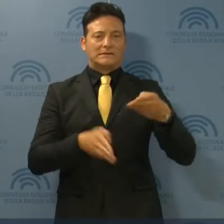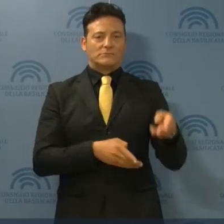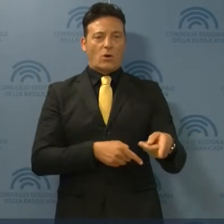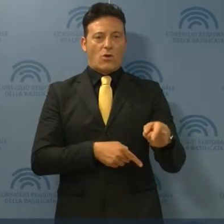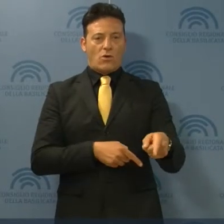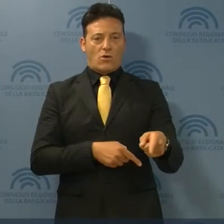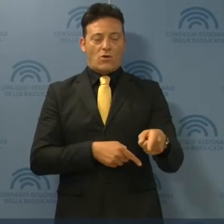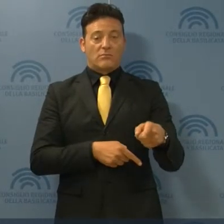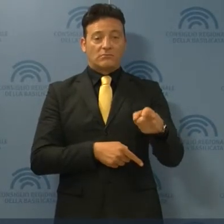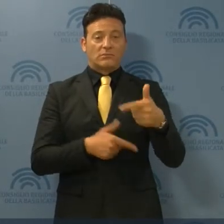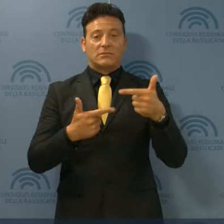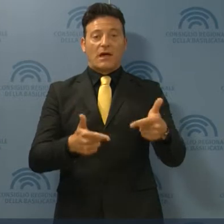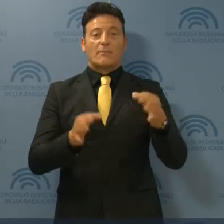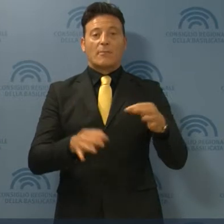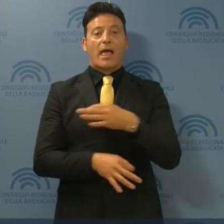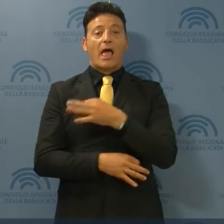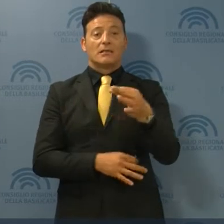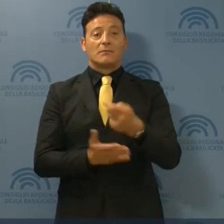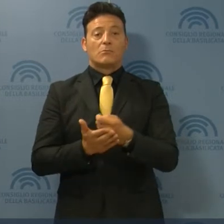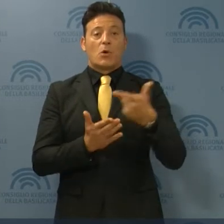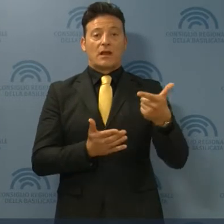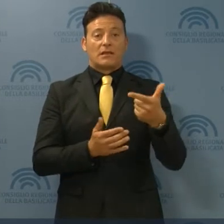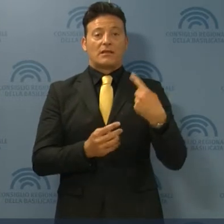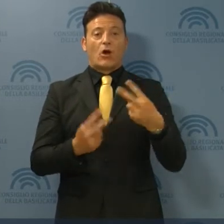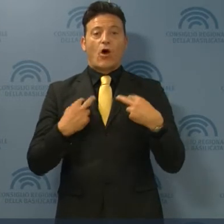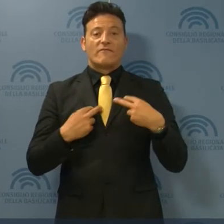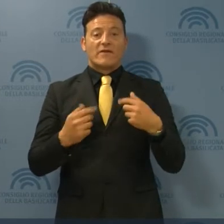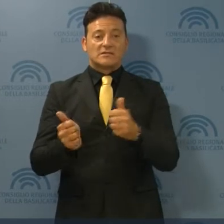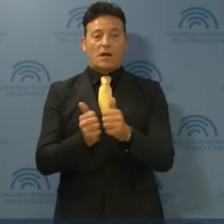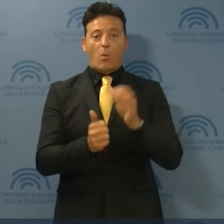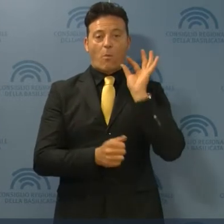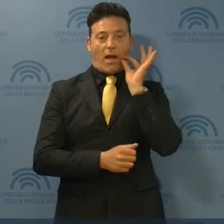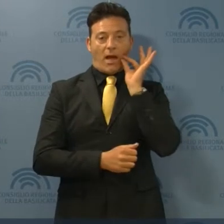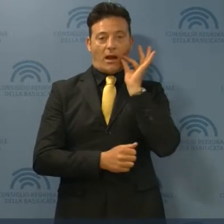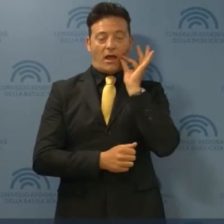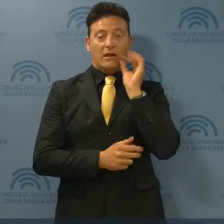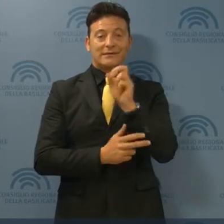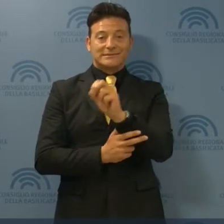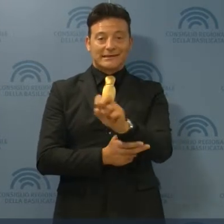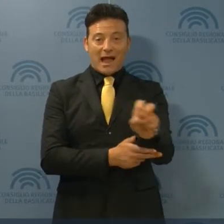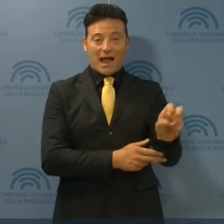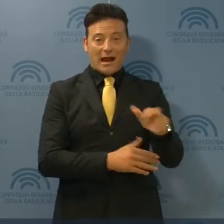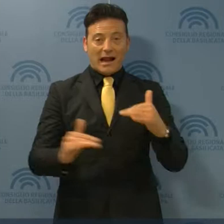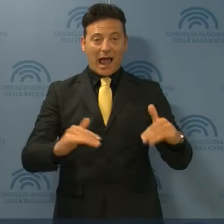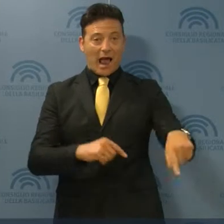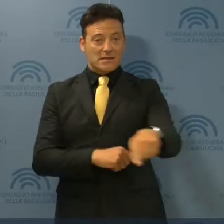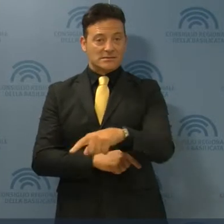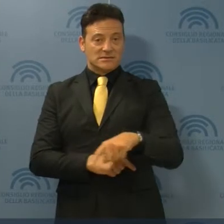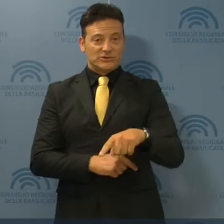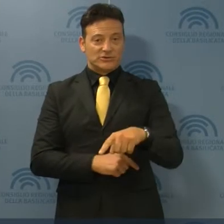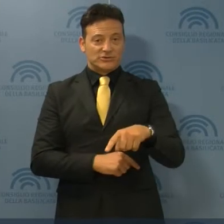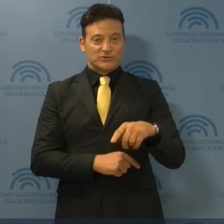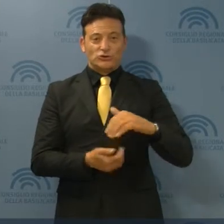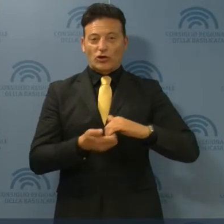testimoniare i valori etici fondanti della convivenza umana. Insegnare ai ragazzi in una